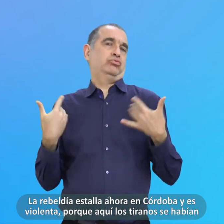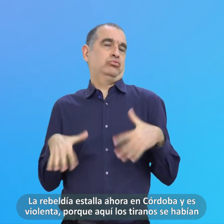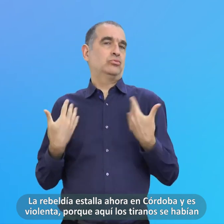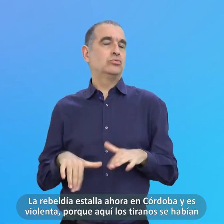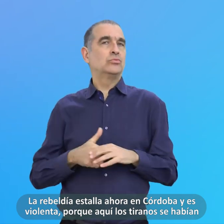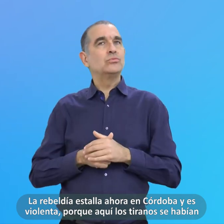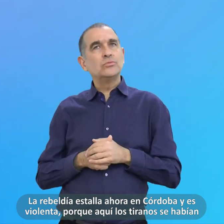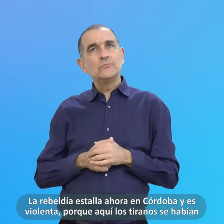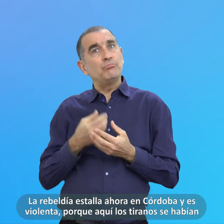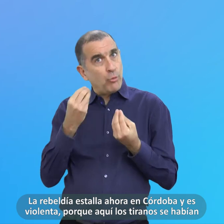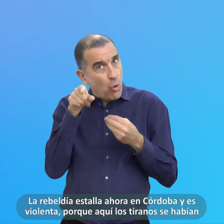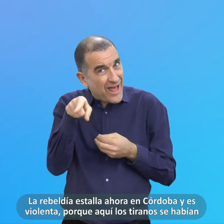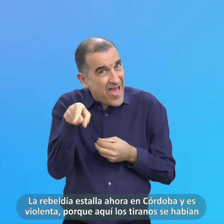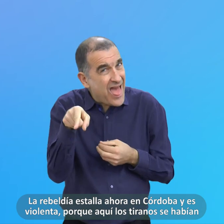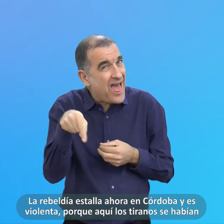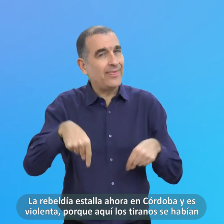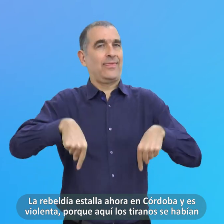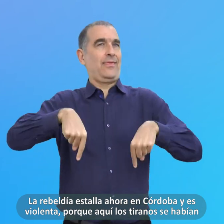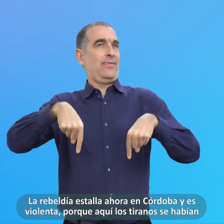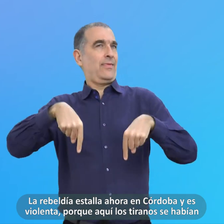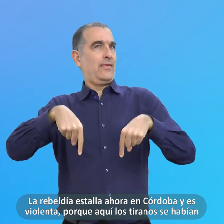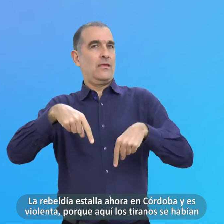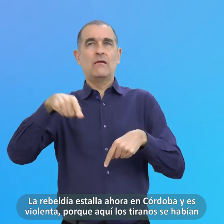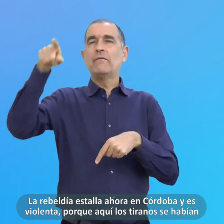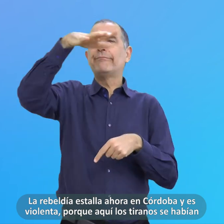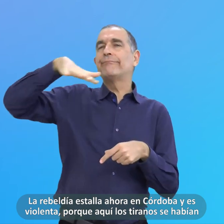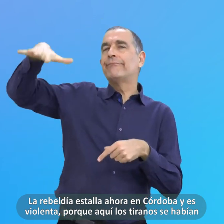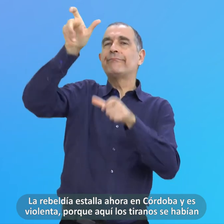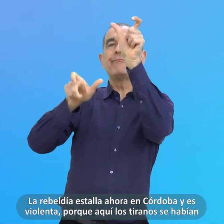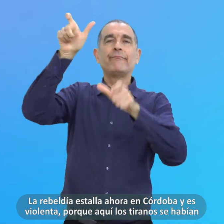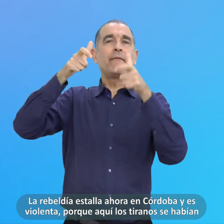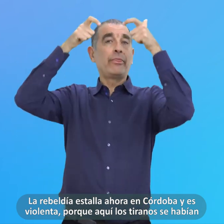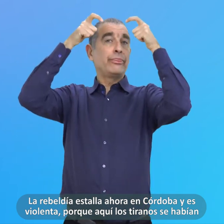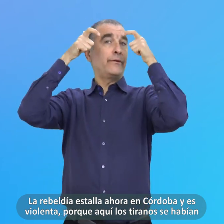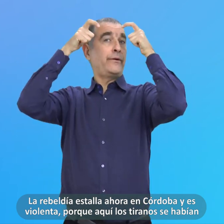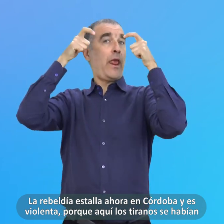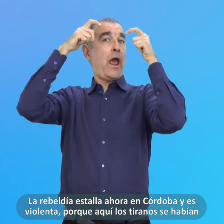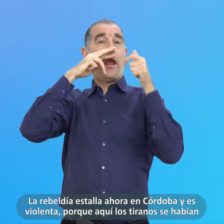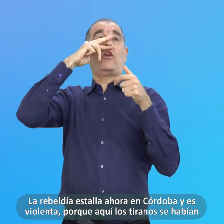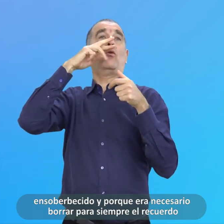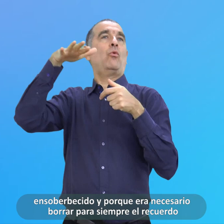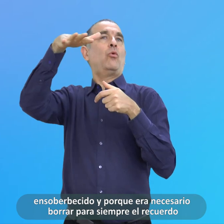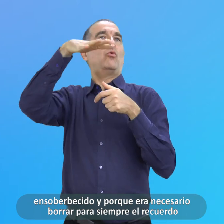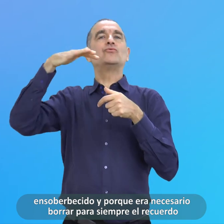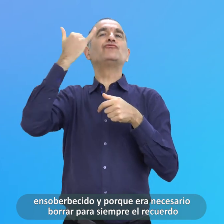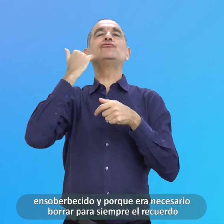aquí los tiranos se habían ensobervecido Y